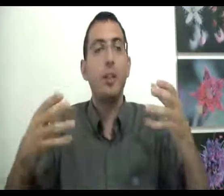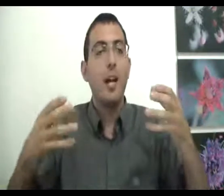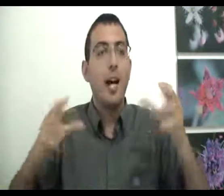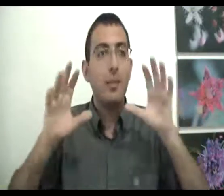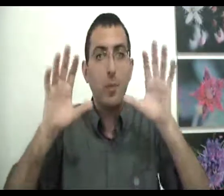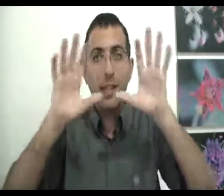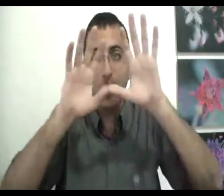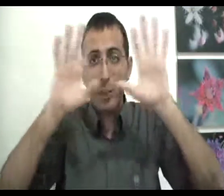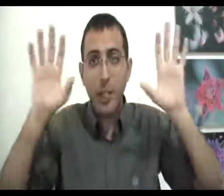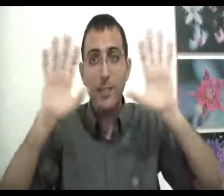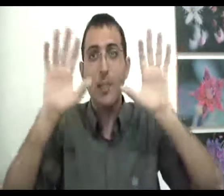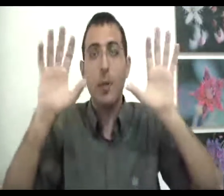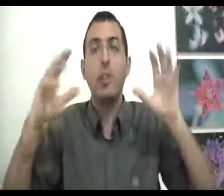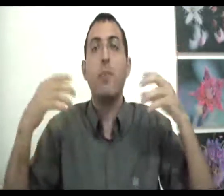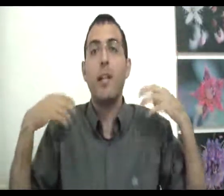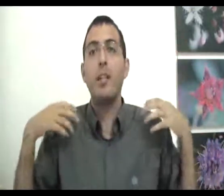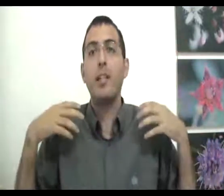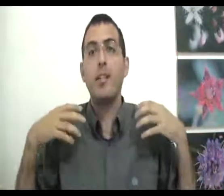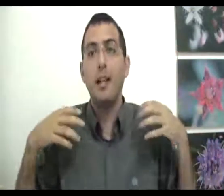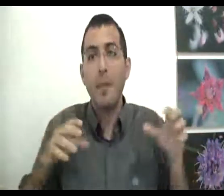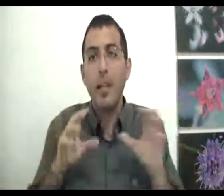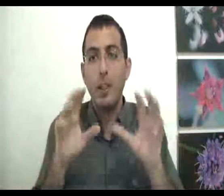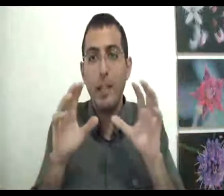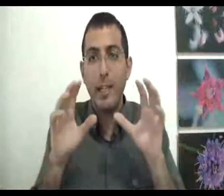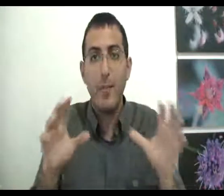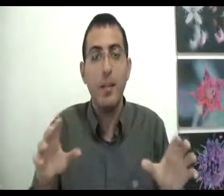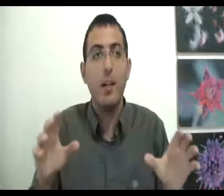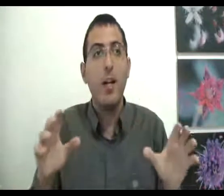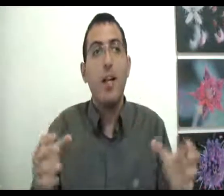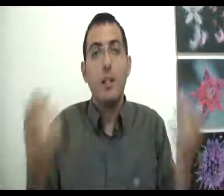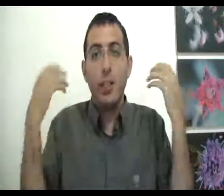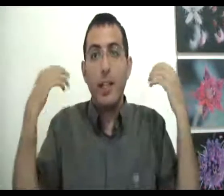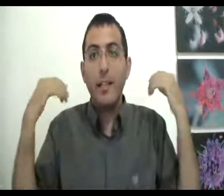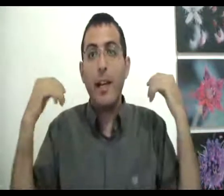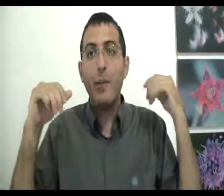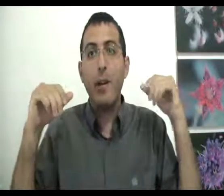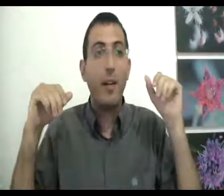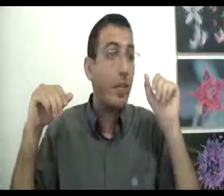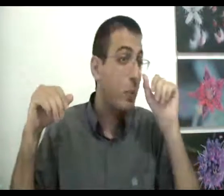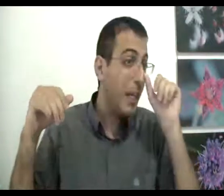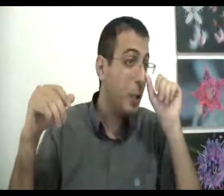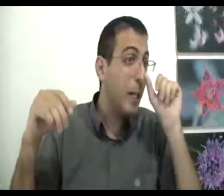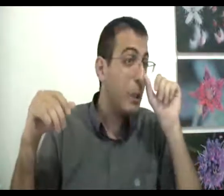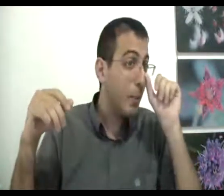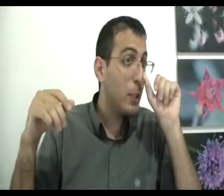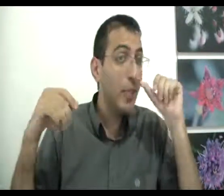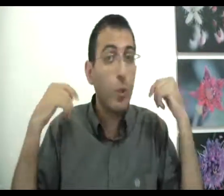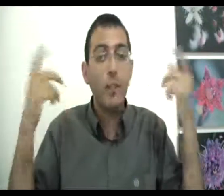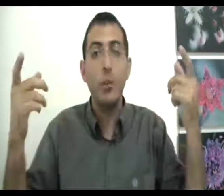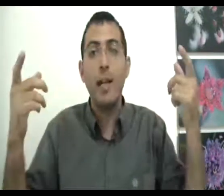התמונה הזאת כשהיא רצה לי בראש אני מרגיש שהיא קרתה אני מרגיש שהיא קיימת שהיא קייתה קיימת בעבר והתמונה השנייה של מה שאני חושב שאולי